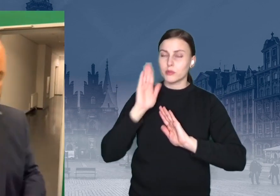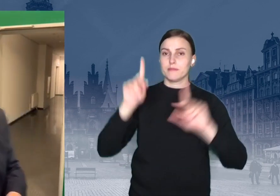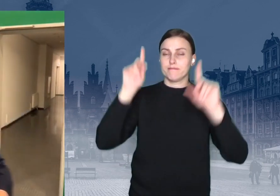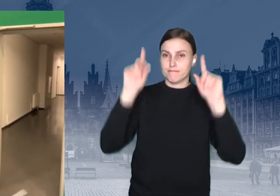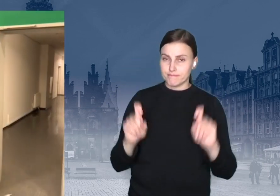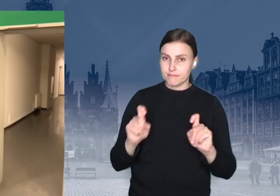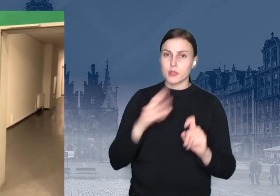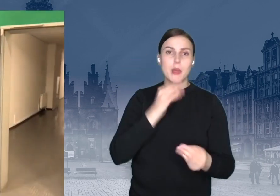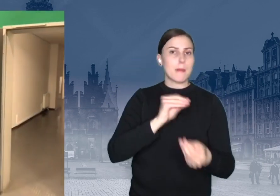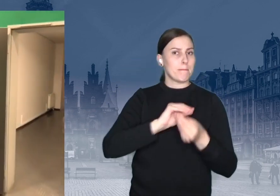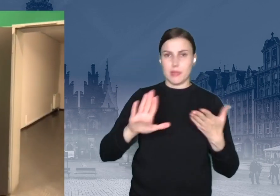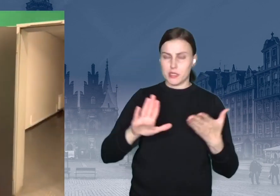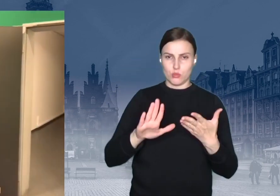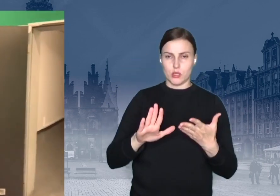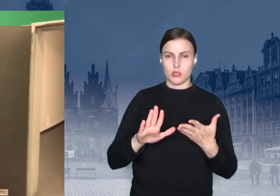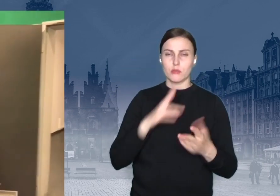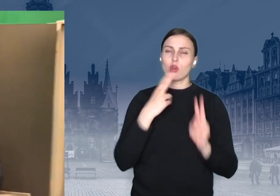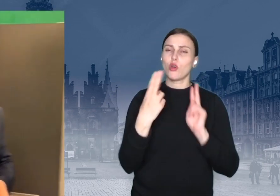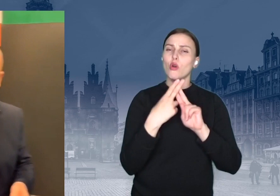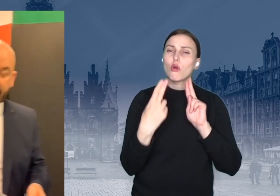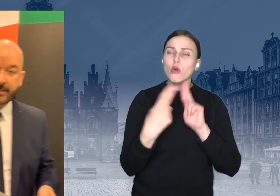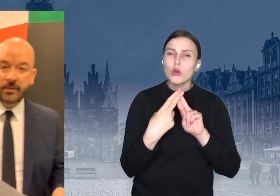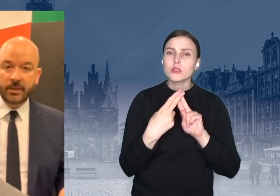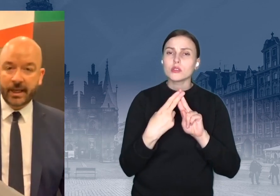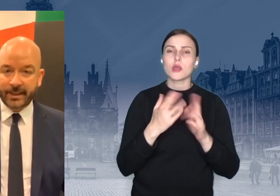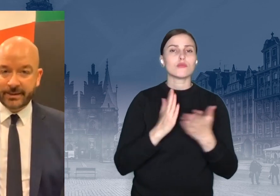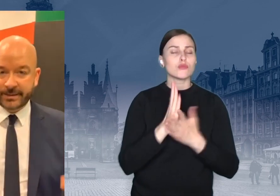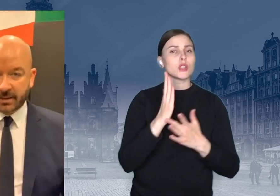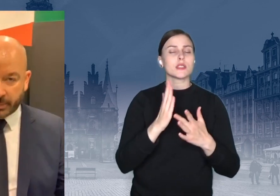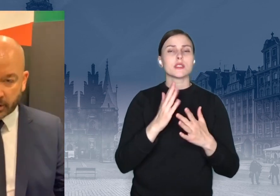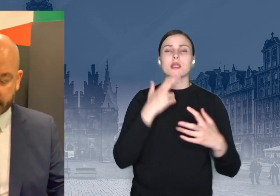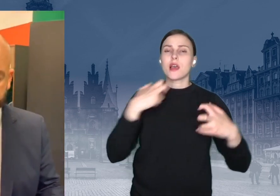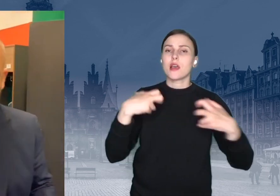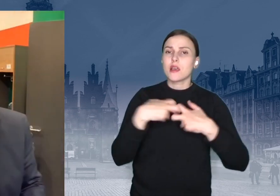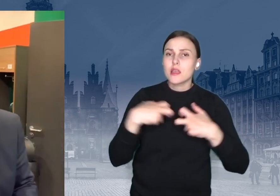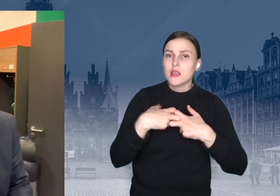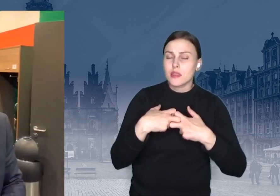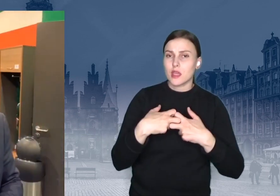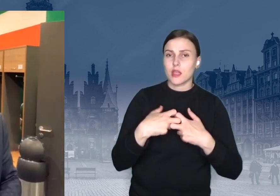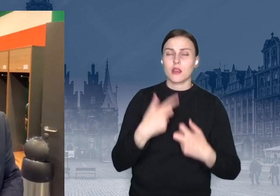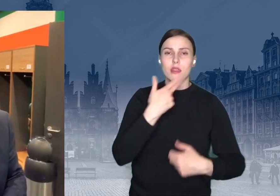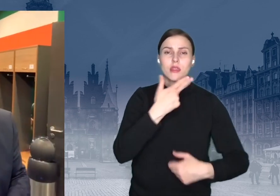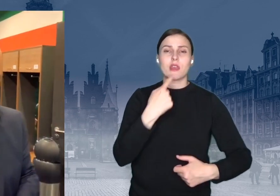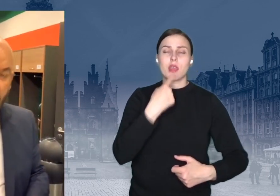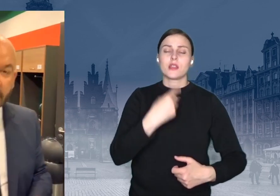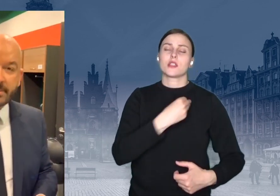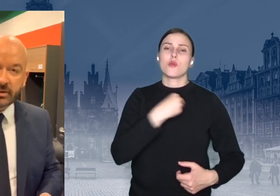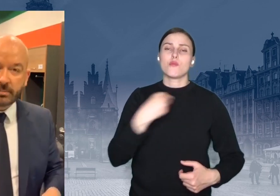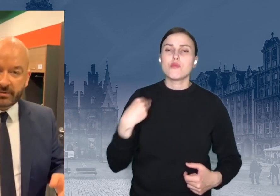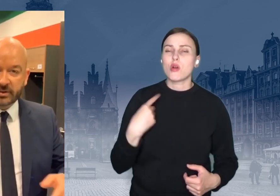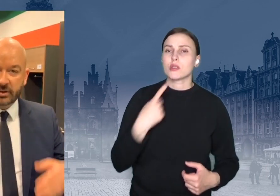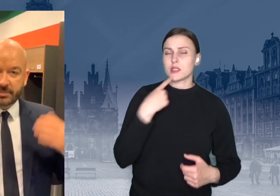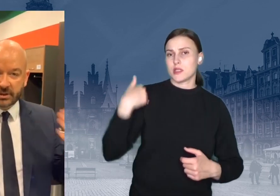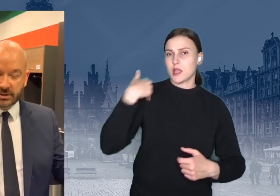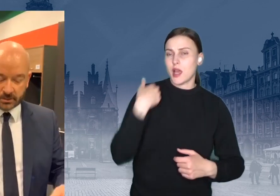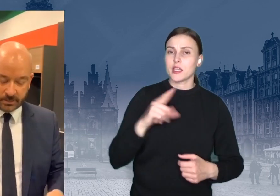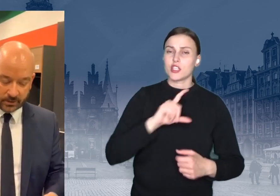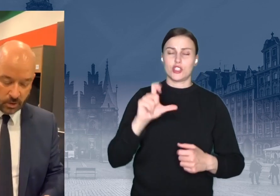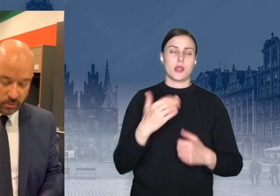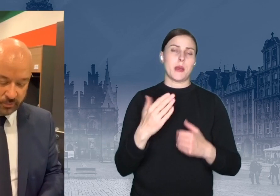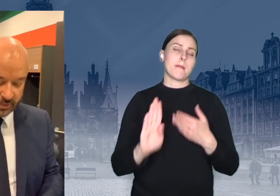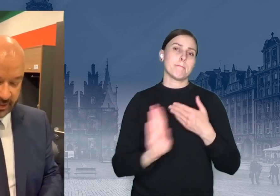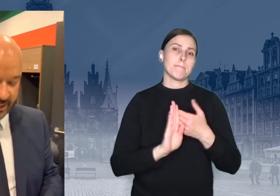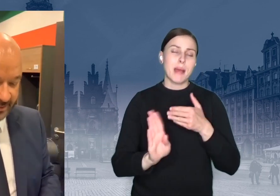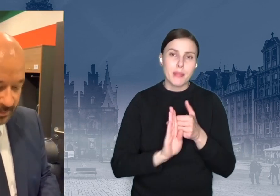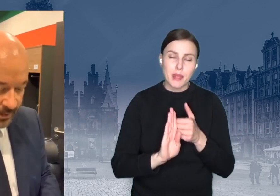bezpłatnymi konsultacjami online z języka angielskiego, polskiego i matematyki. One będą prowadzone przez